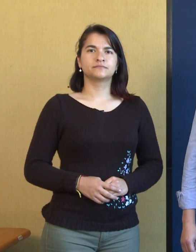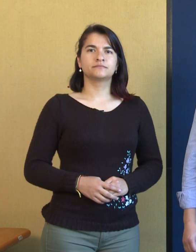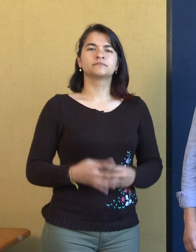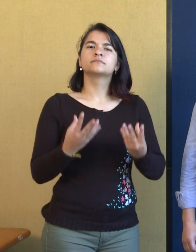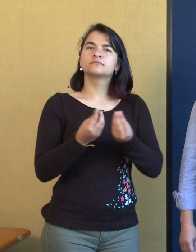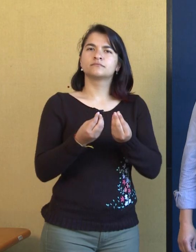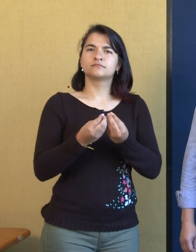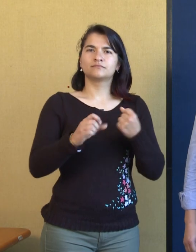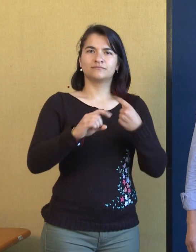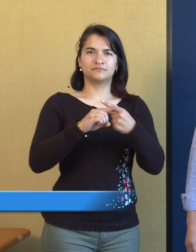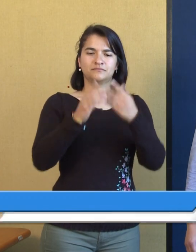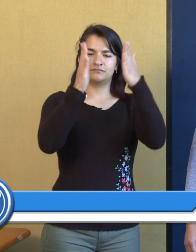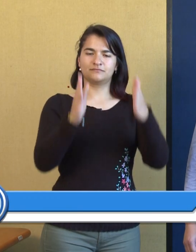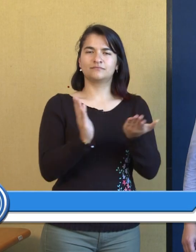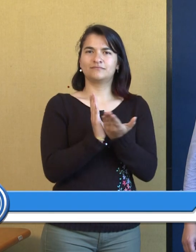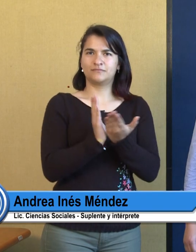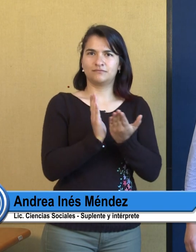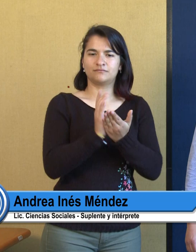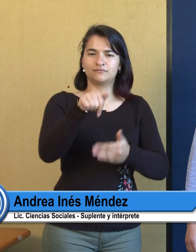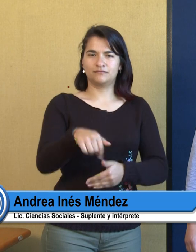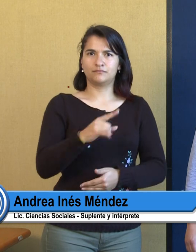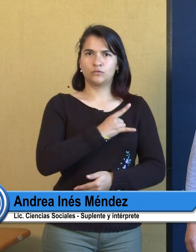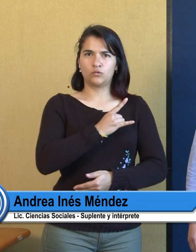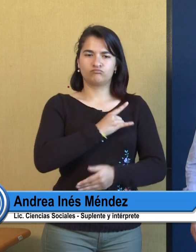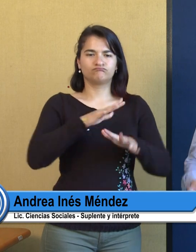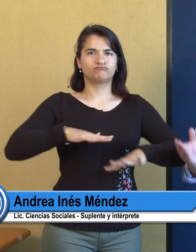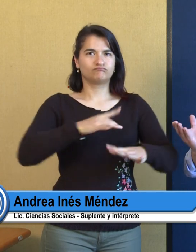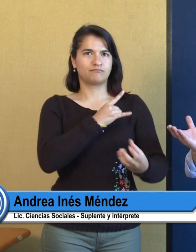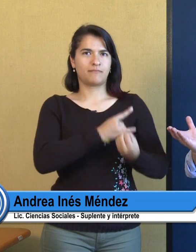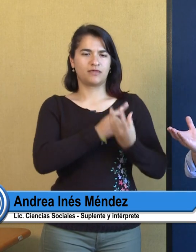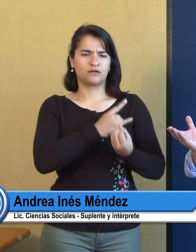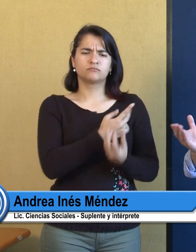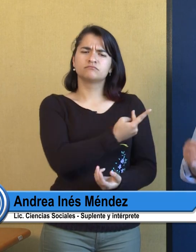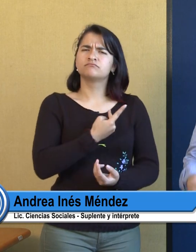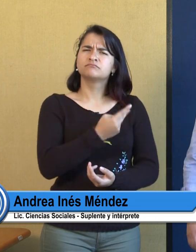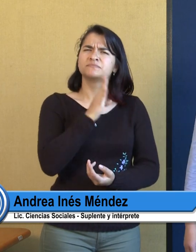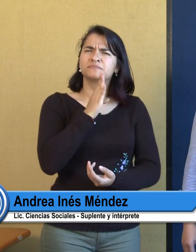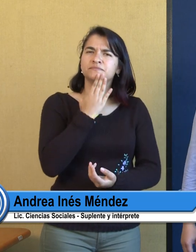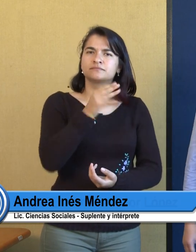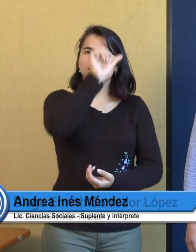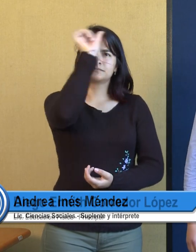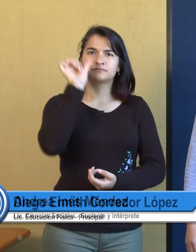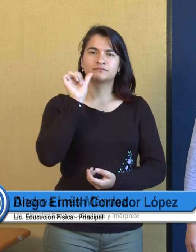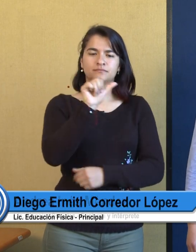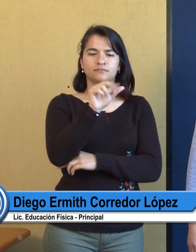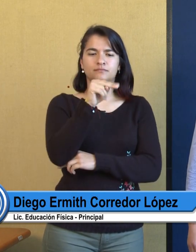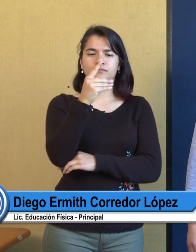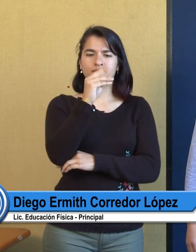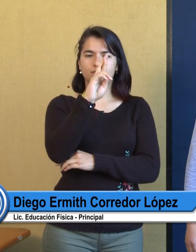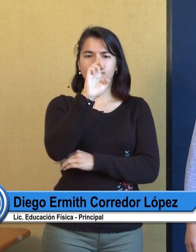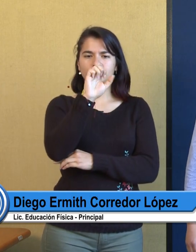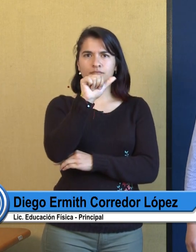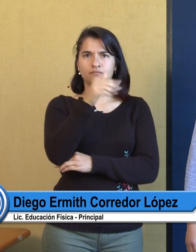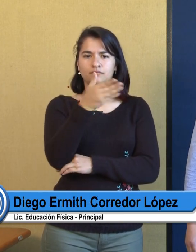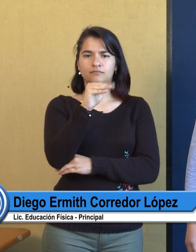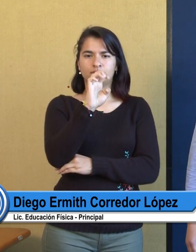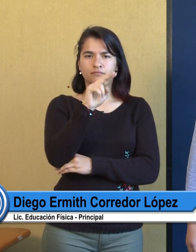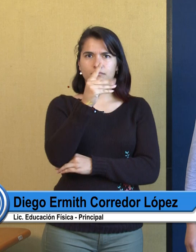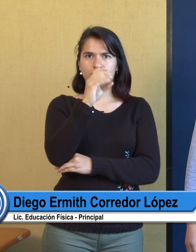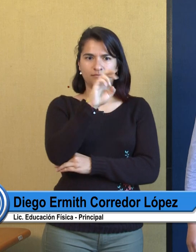Compañeros egresados de la Universidad Pedagógica Nacional, somos Andrea Méndez y Diego Corredor,